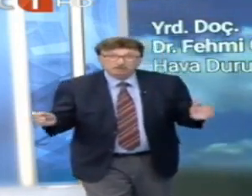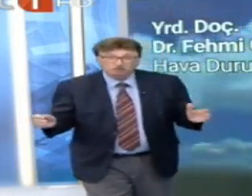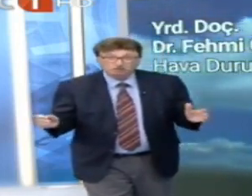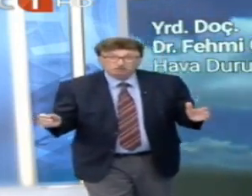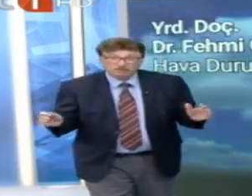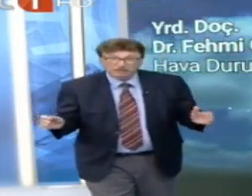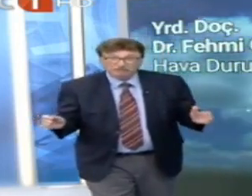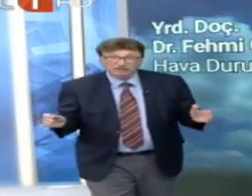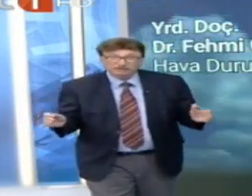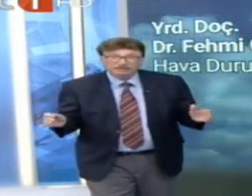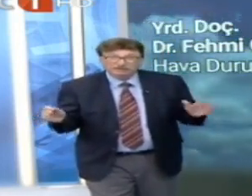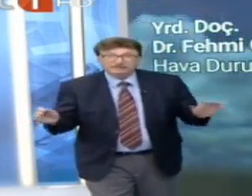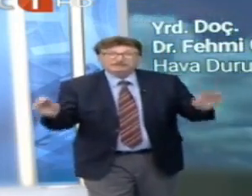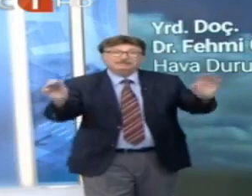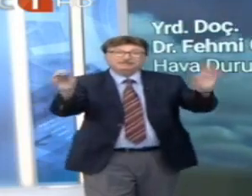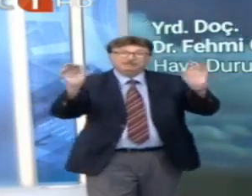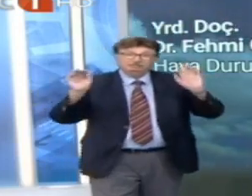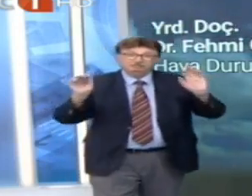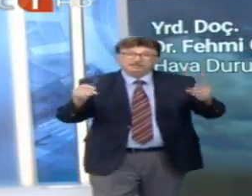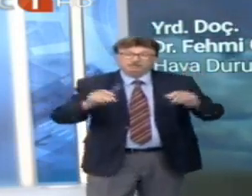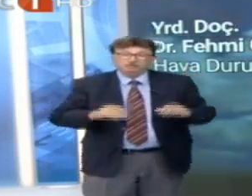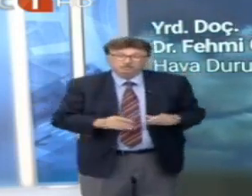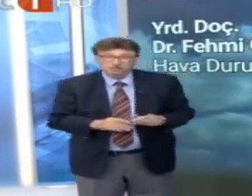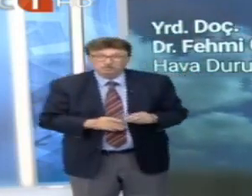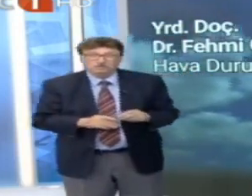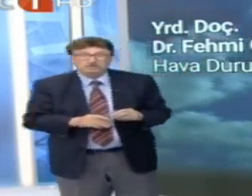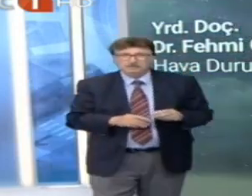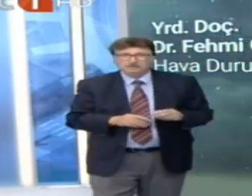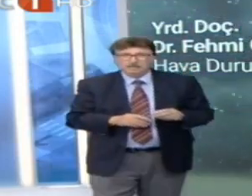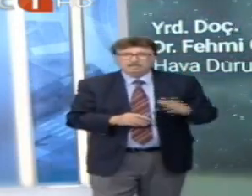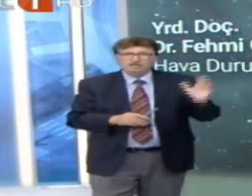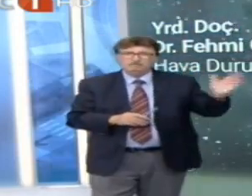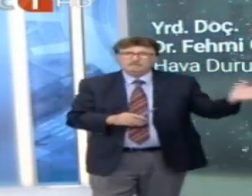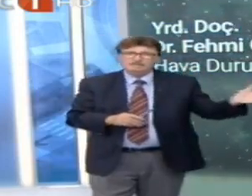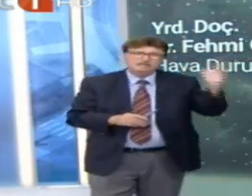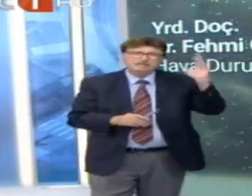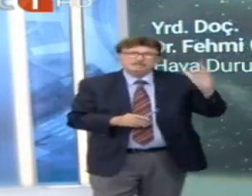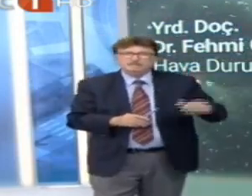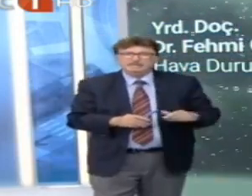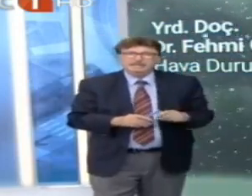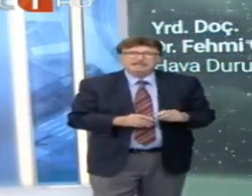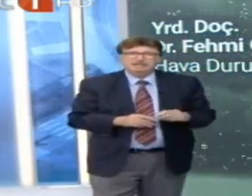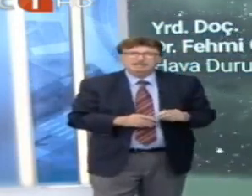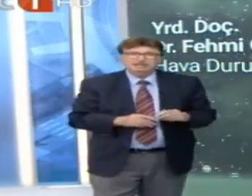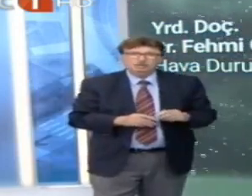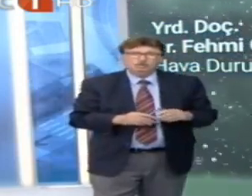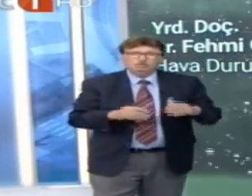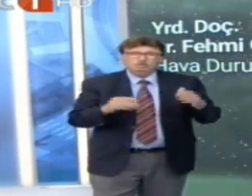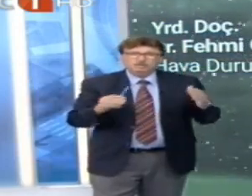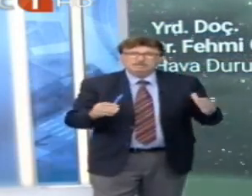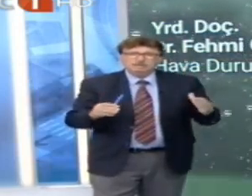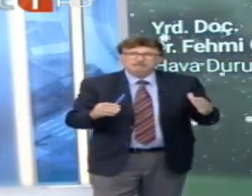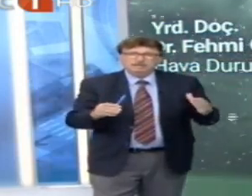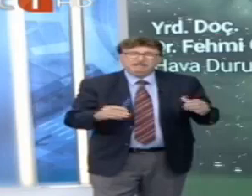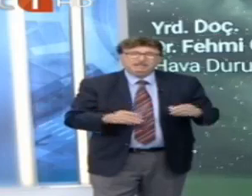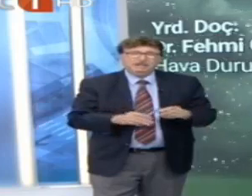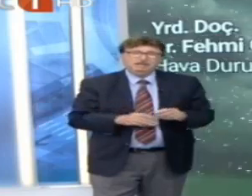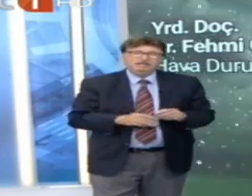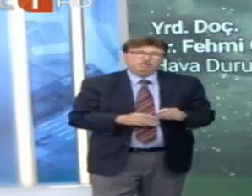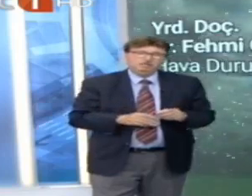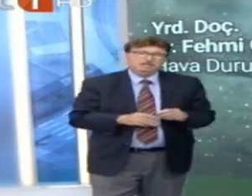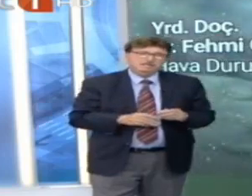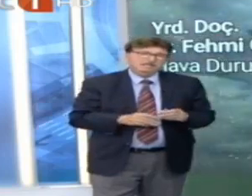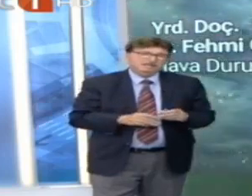bekliyorsunuz değil mi? Evet evet bekliyorsunuz. Alçak basın sistemiyle oldukça nemli